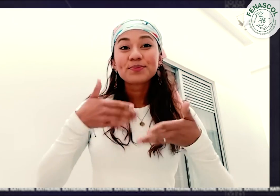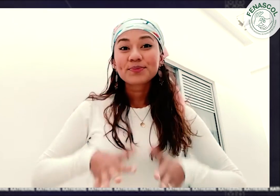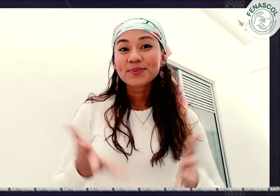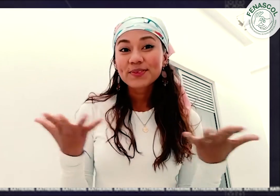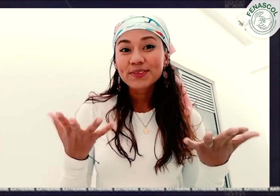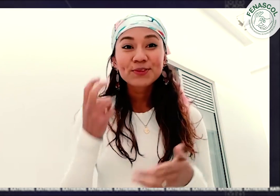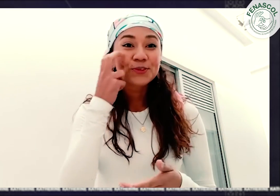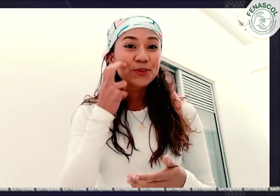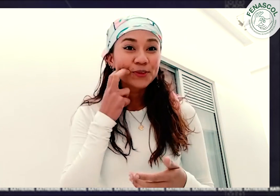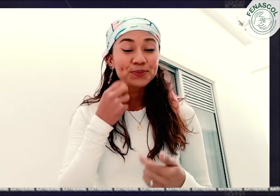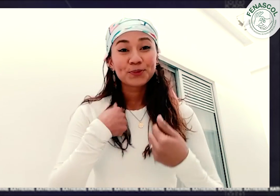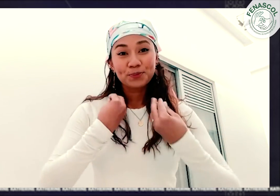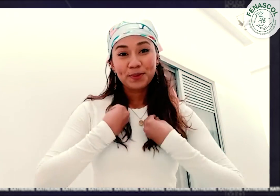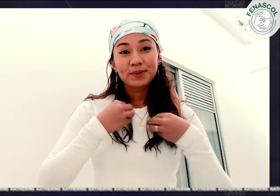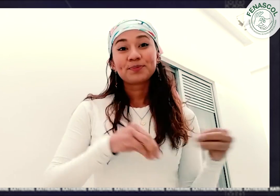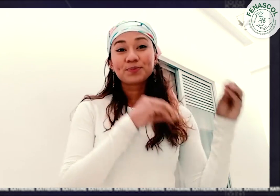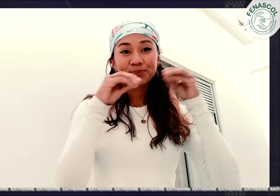Nací en El Chocó pero actualmente vivo en Bogotá